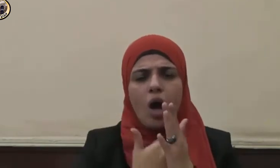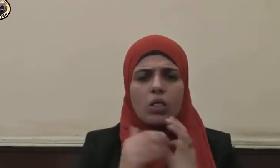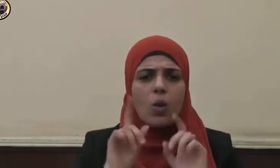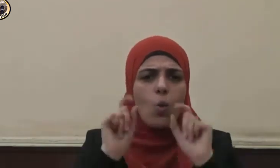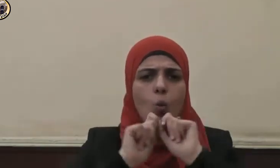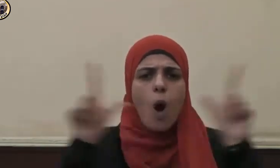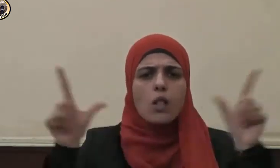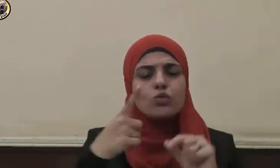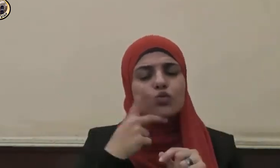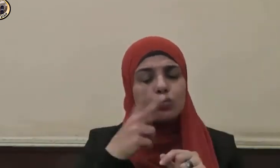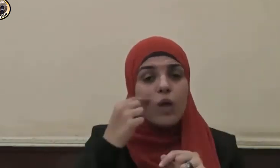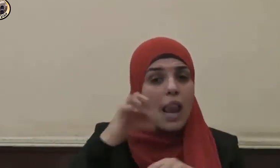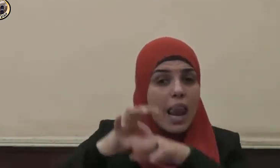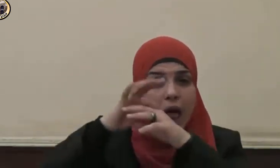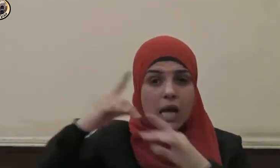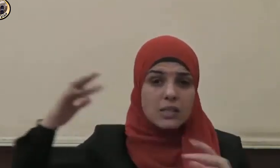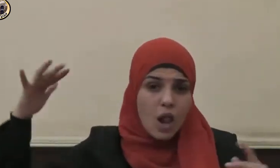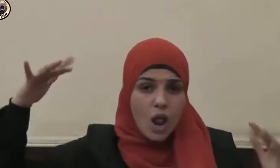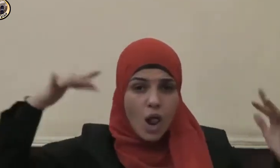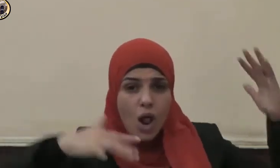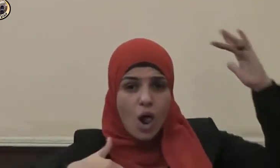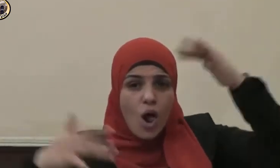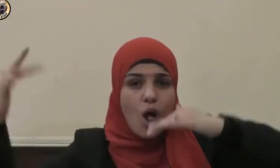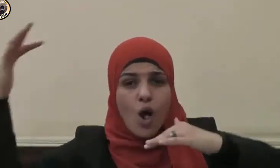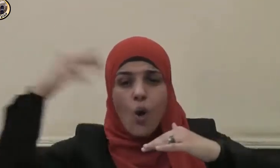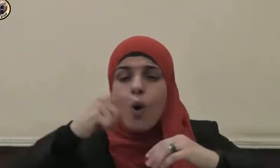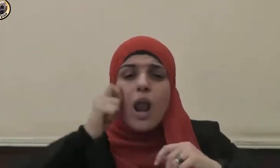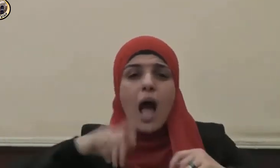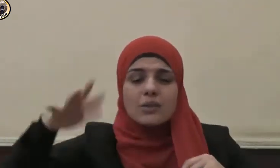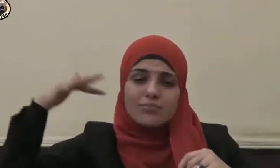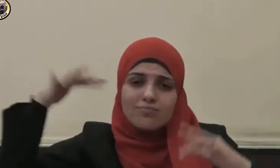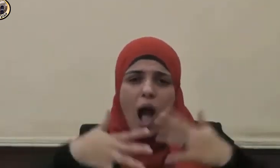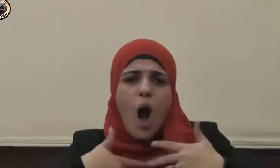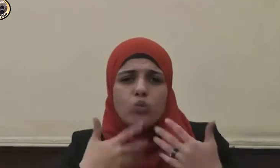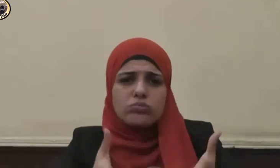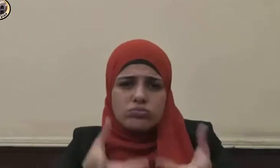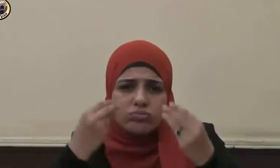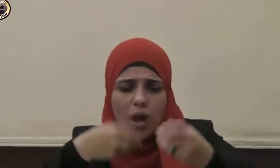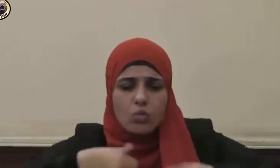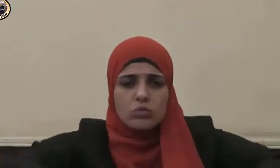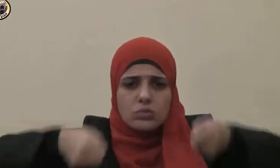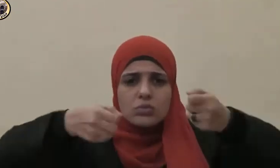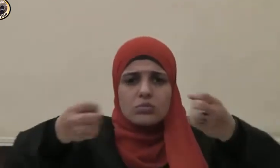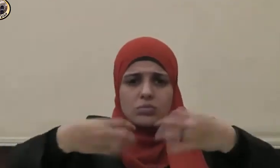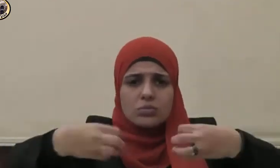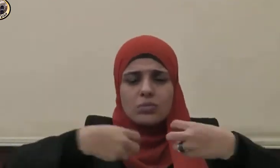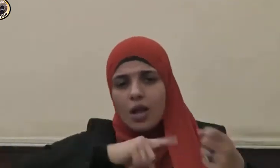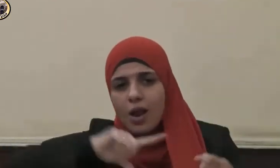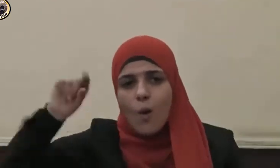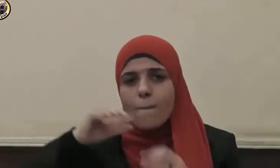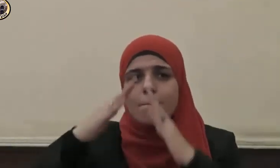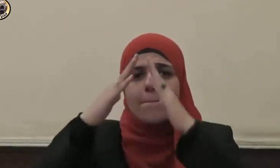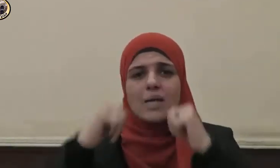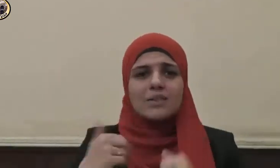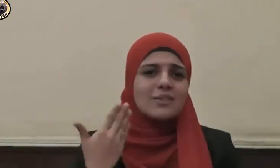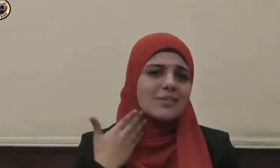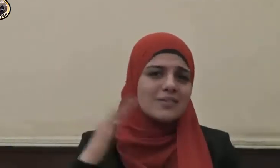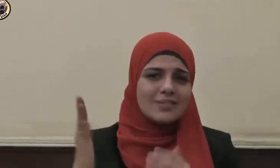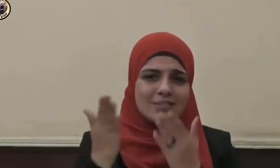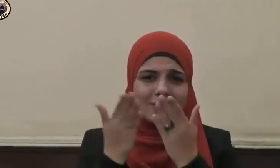وجاءه الناس من كل فج عميق لينالوا من خيرات مصر وقد